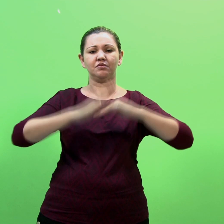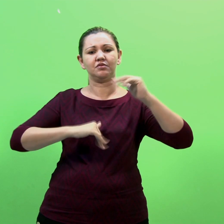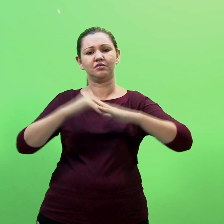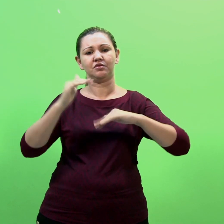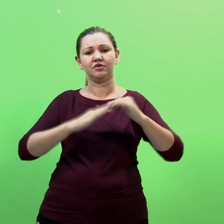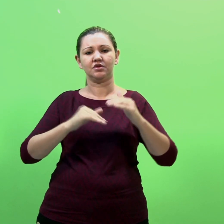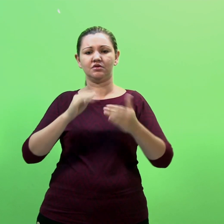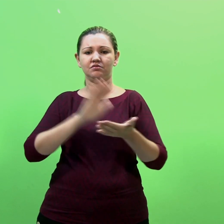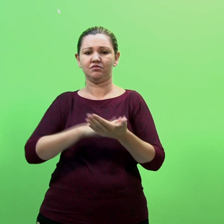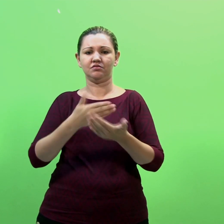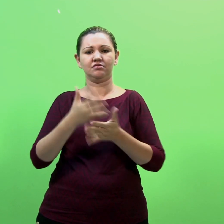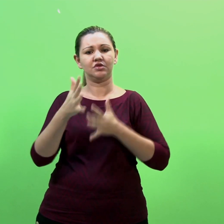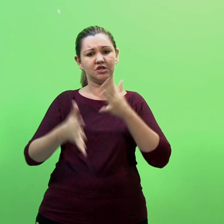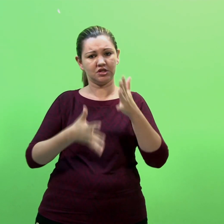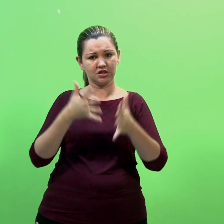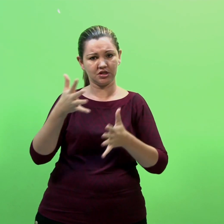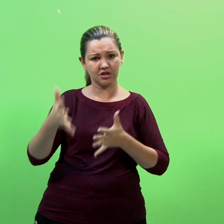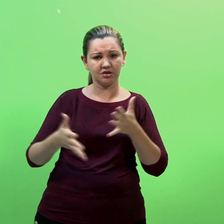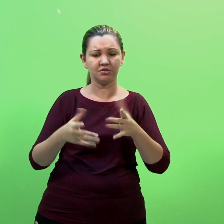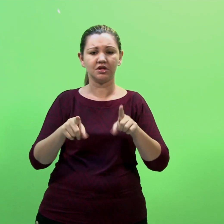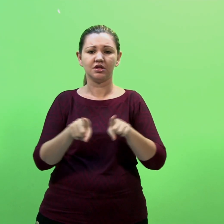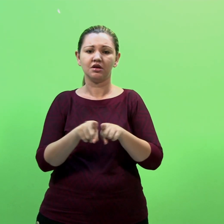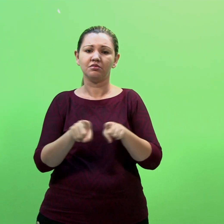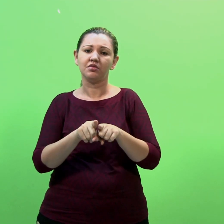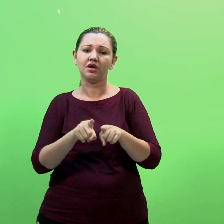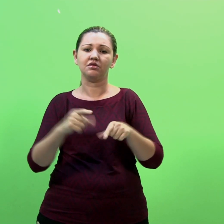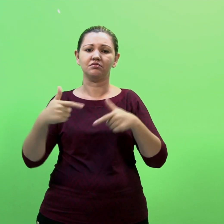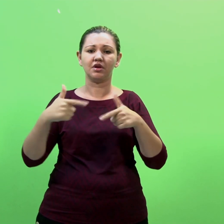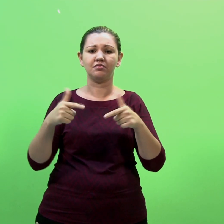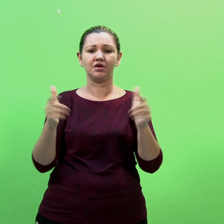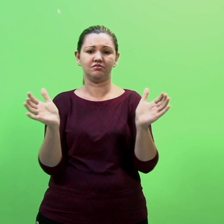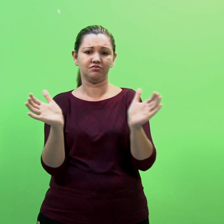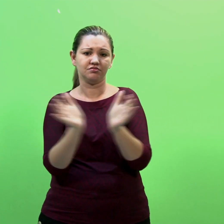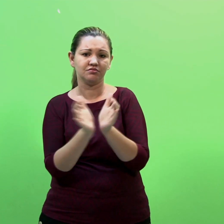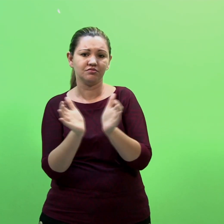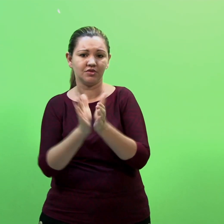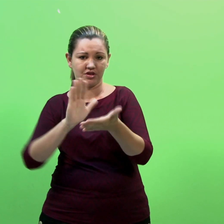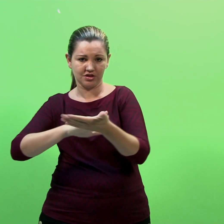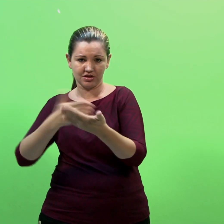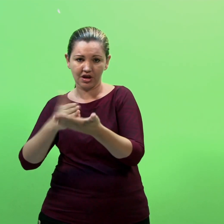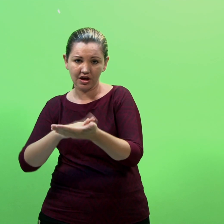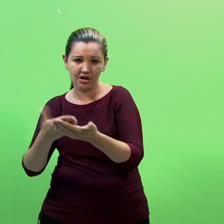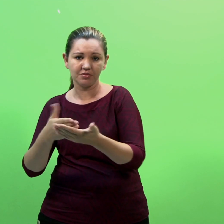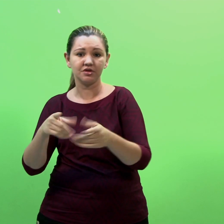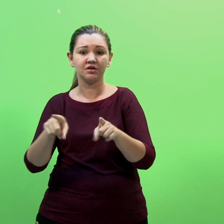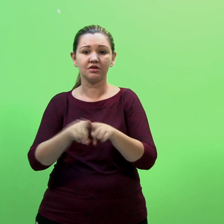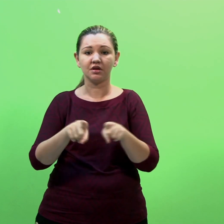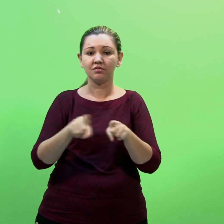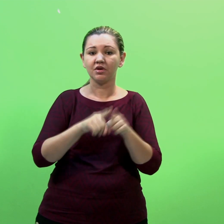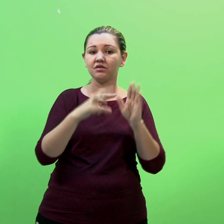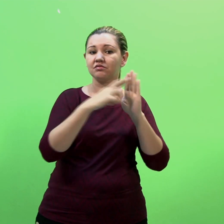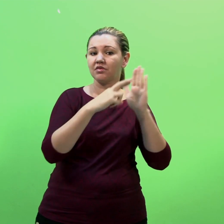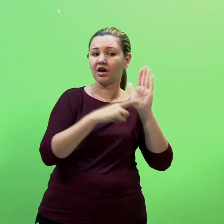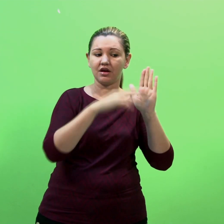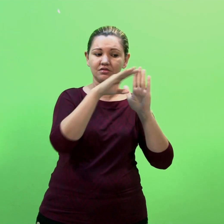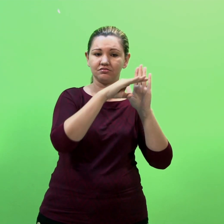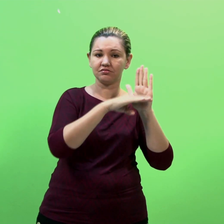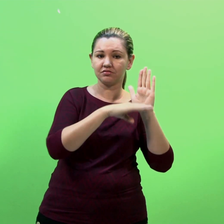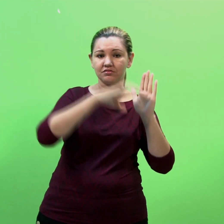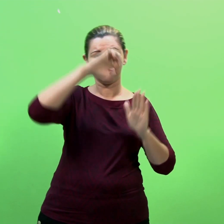vivenciadas por intérpretes comunitários em eventos e algumas regras do código de ética dos intérpretes que direcionam sua prática,